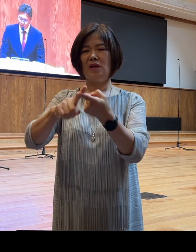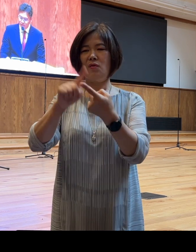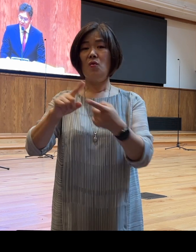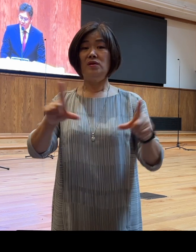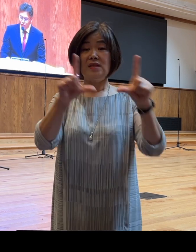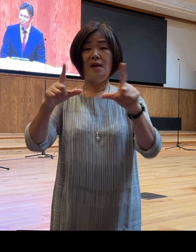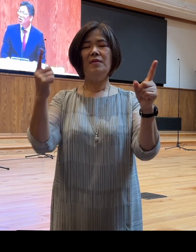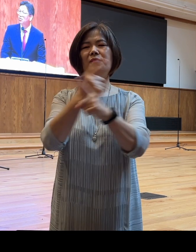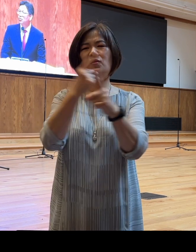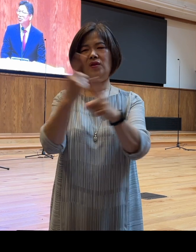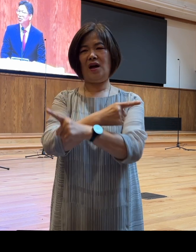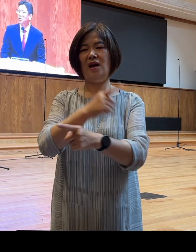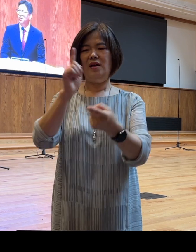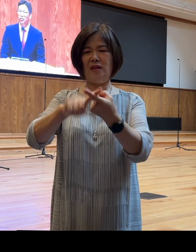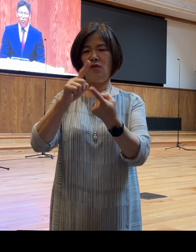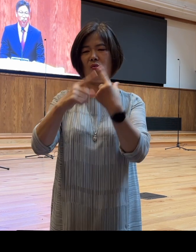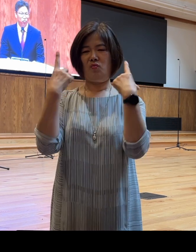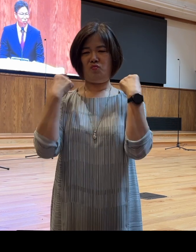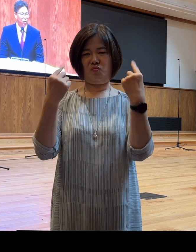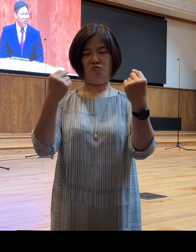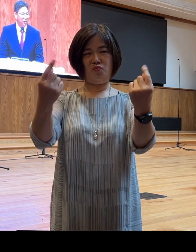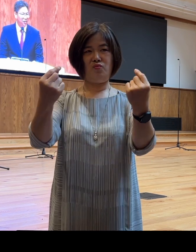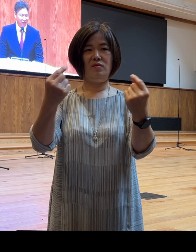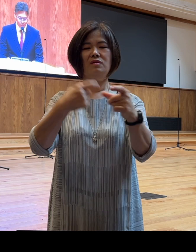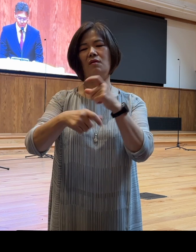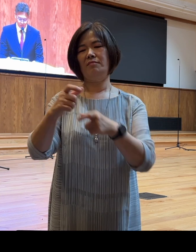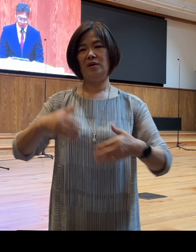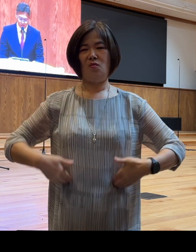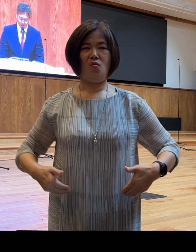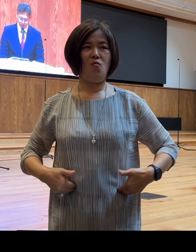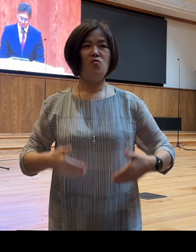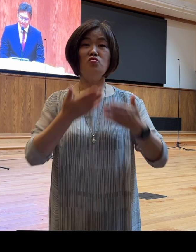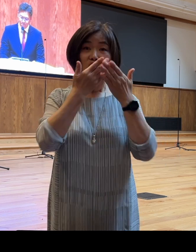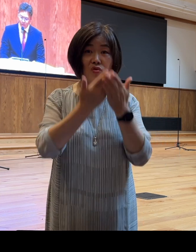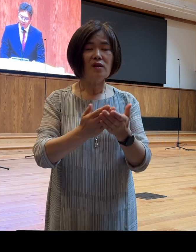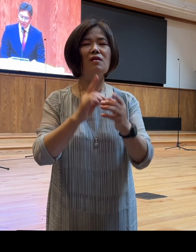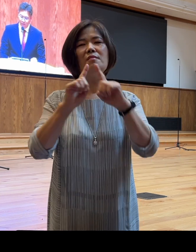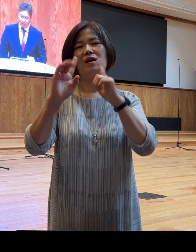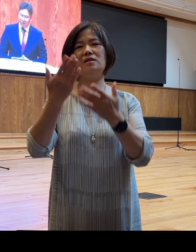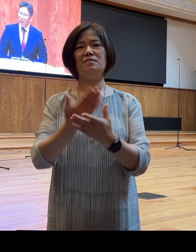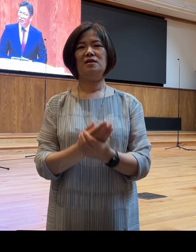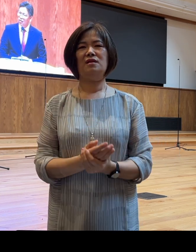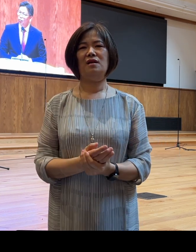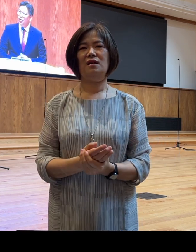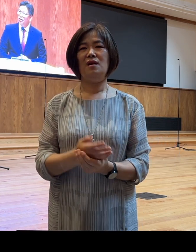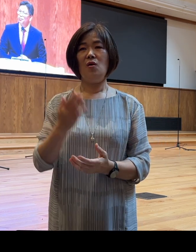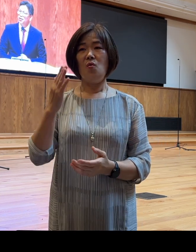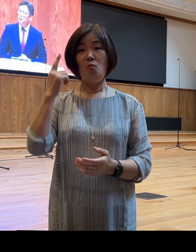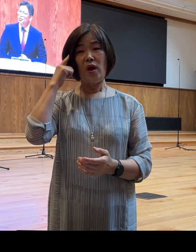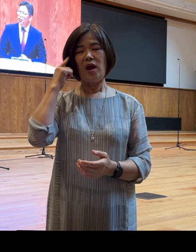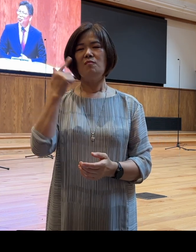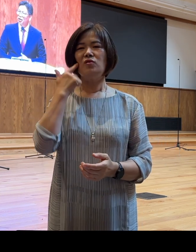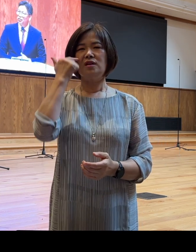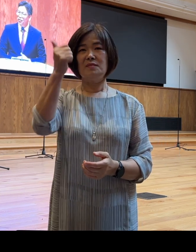유지하는 것이 더 중요하다라고 얘기합니다 제가 왜 이 말씀을 여러분에게 드리냐면